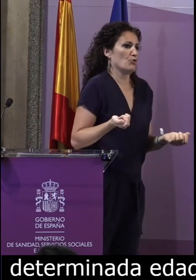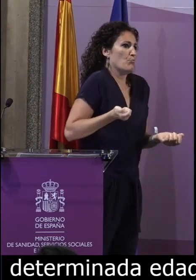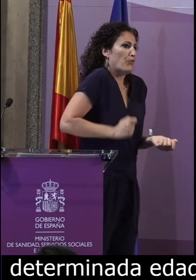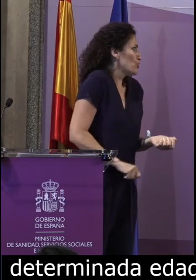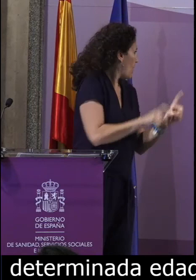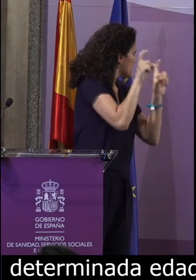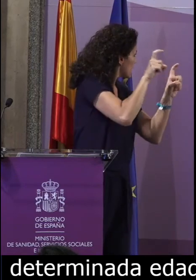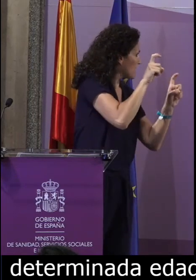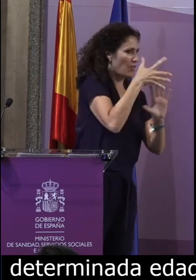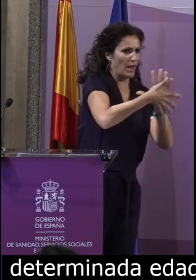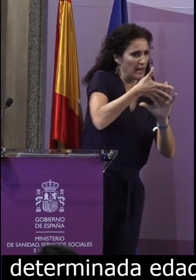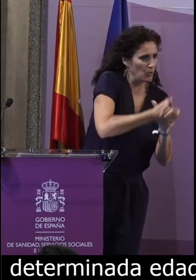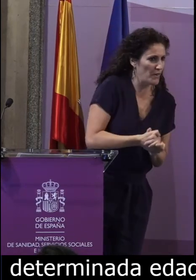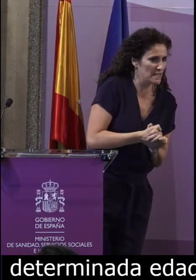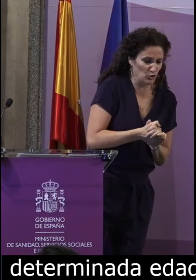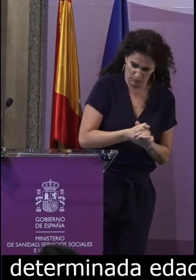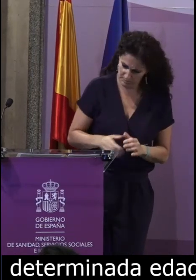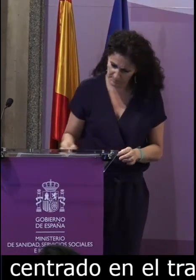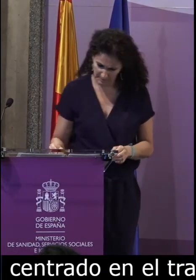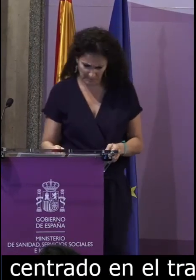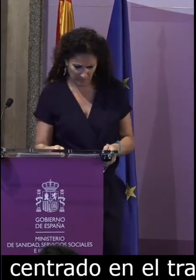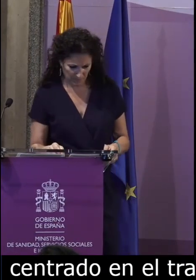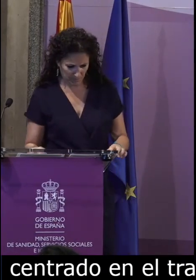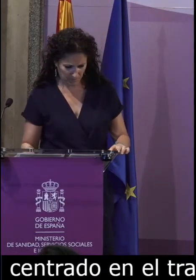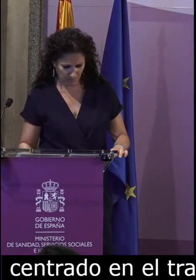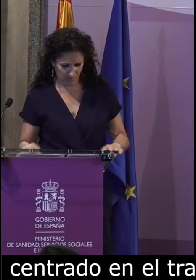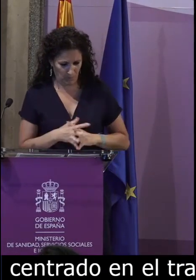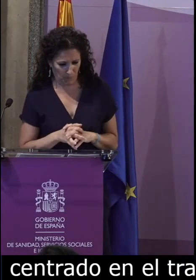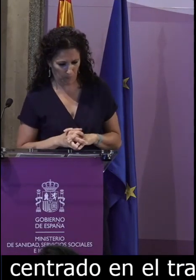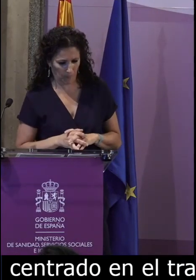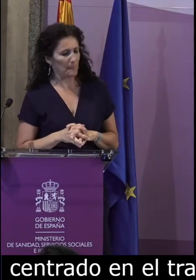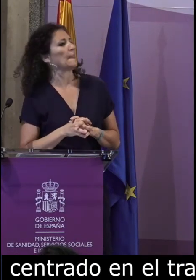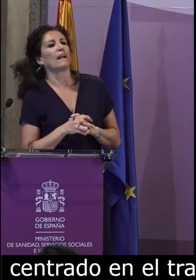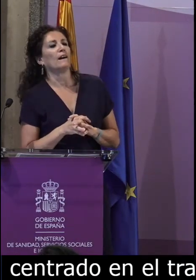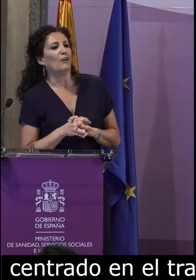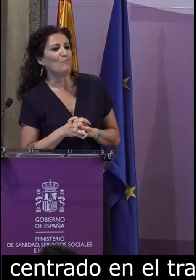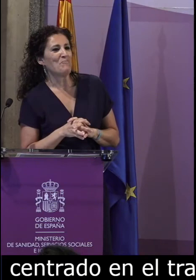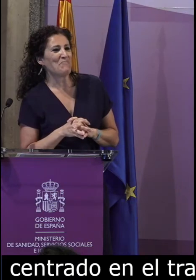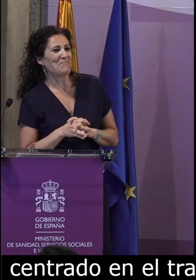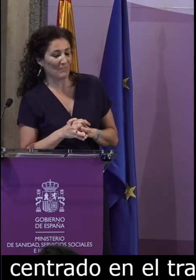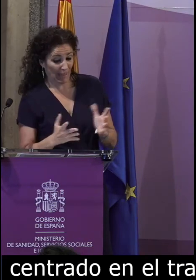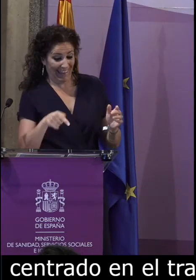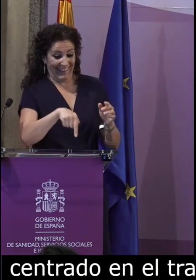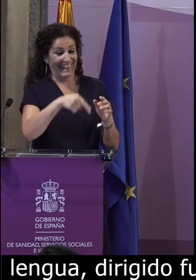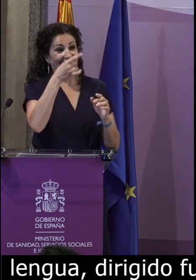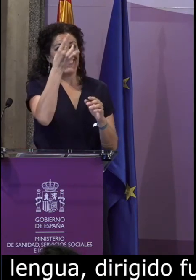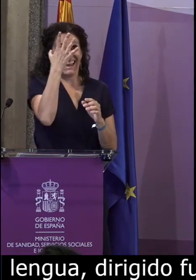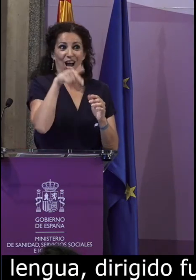lengua dirigido fundamentalmente a expertos, profesionales, investigadores y científicos.